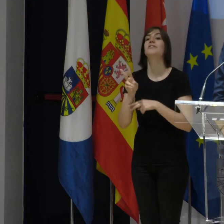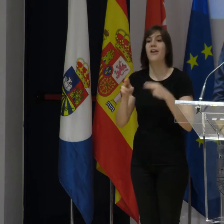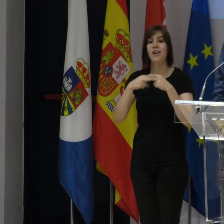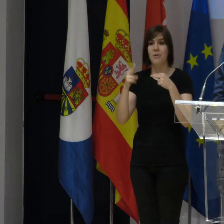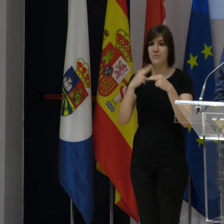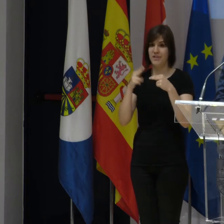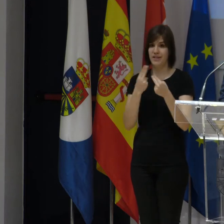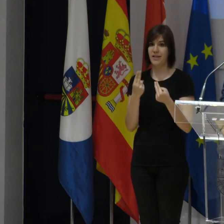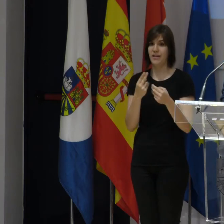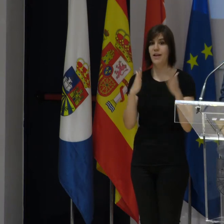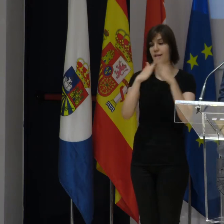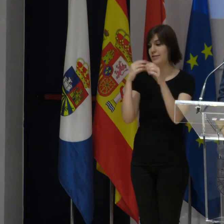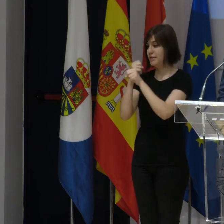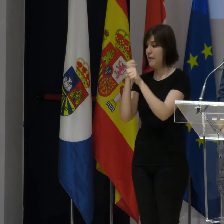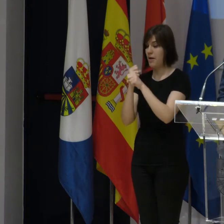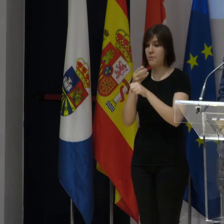vida laboral y familiar.